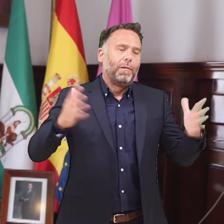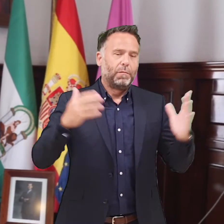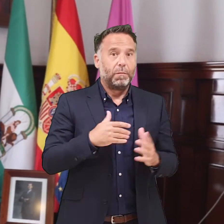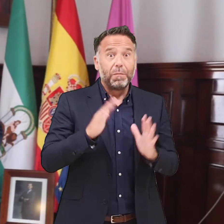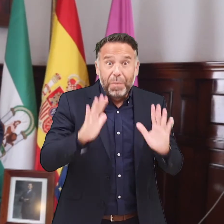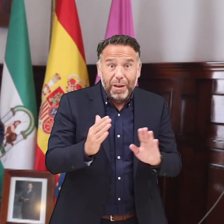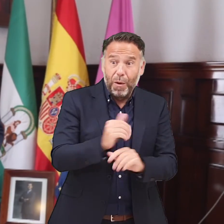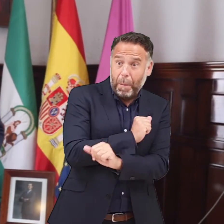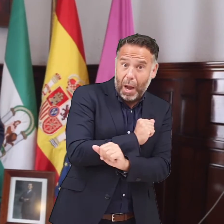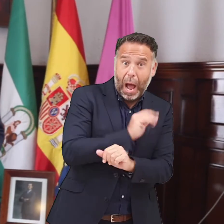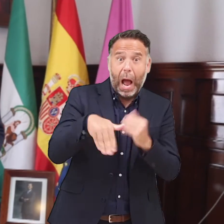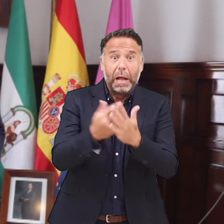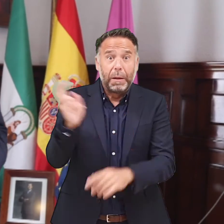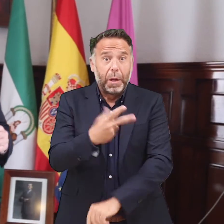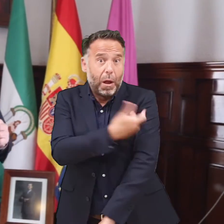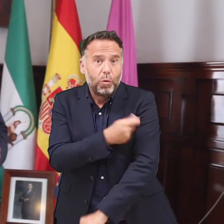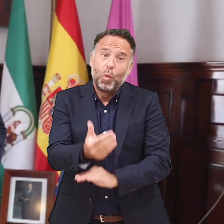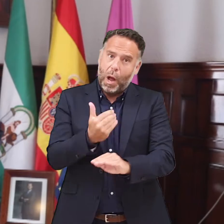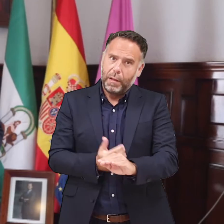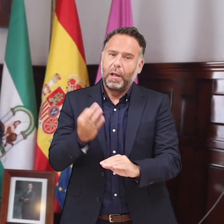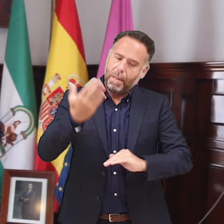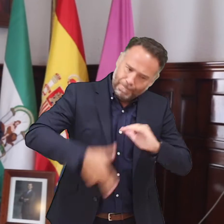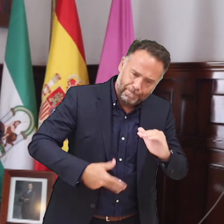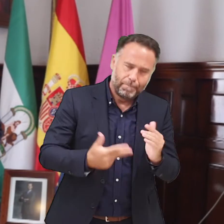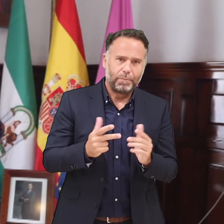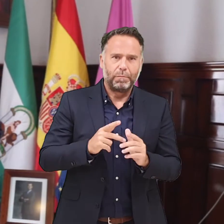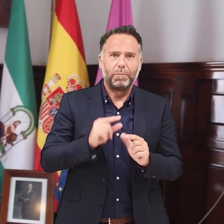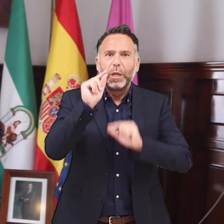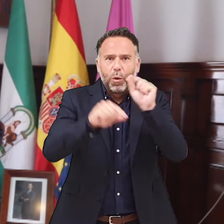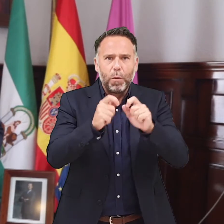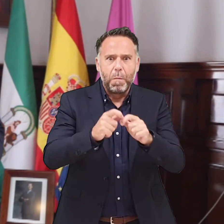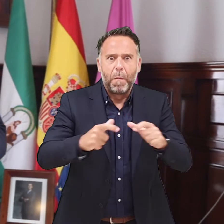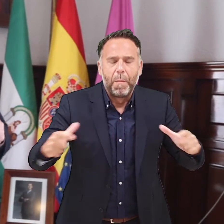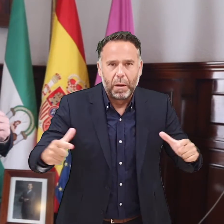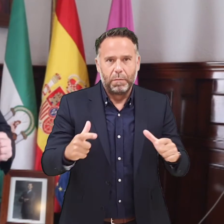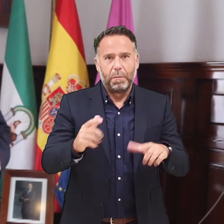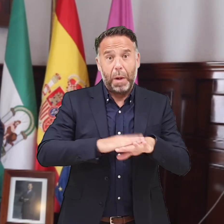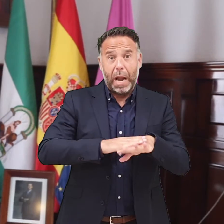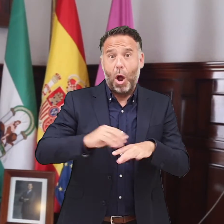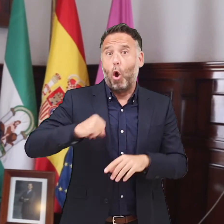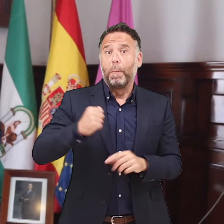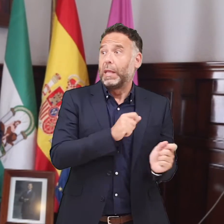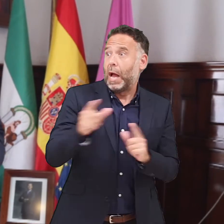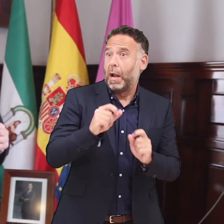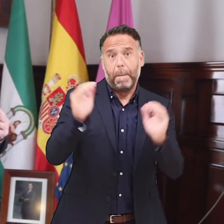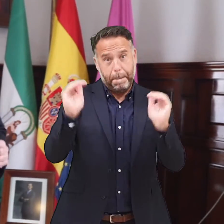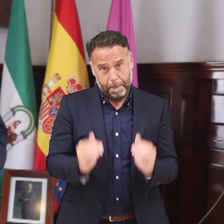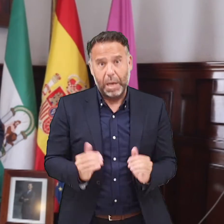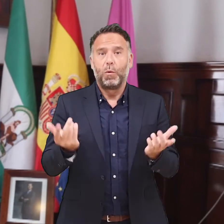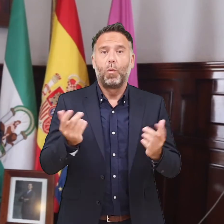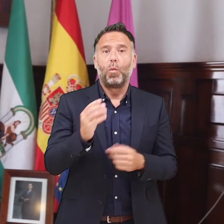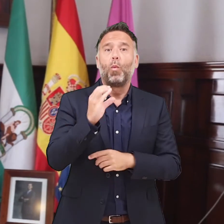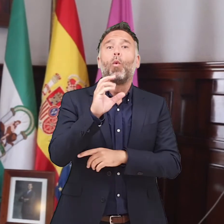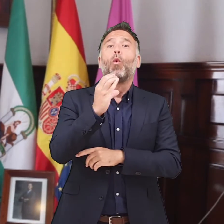impidiendo el paso del virus. Pensando en que estamos así, facilitando que haya menos hospitalizados, menos